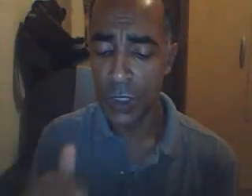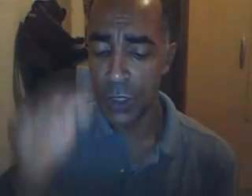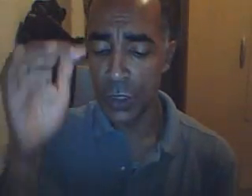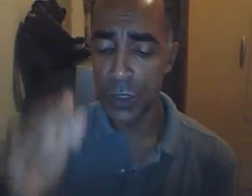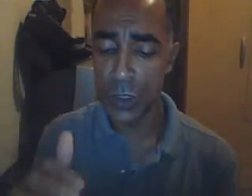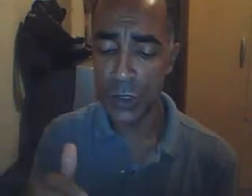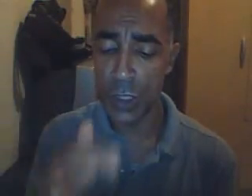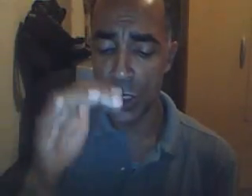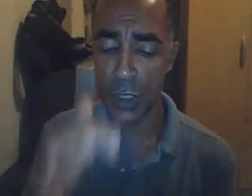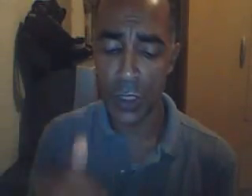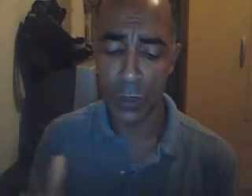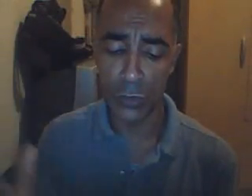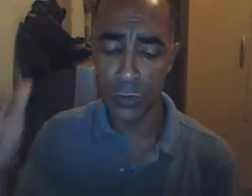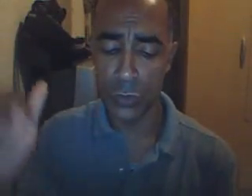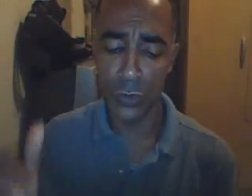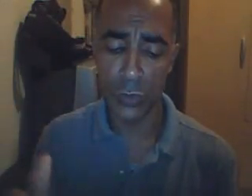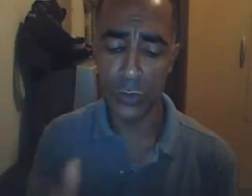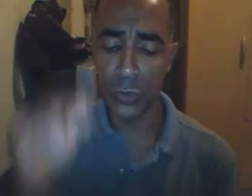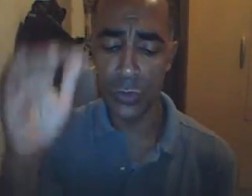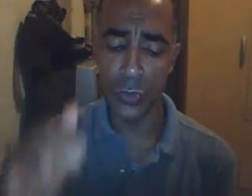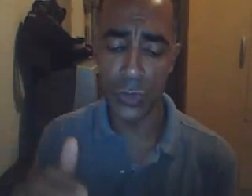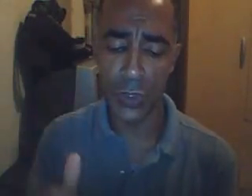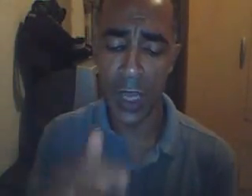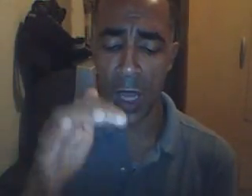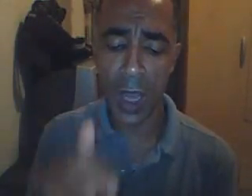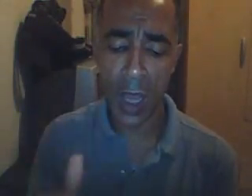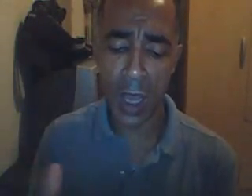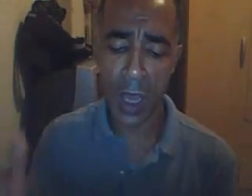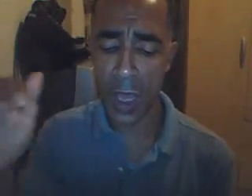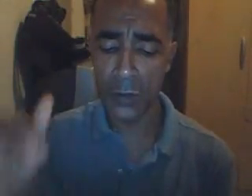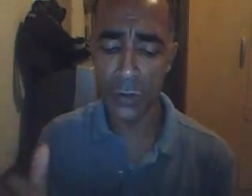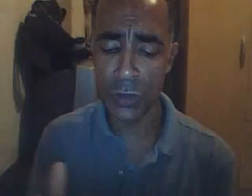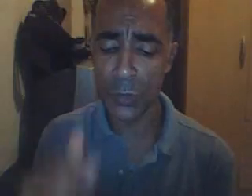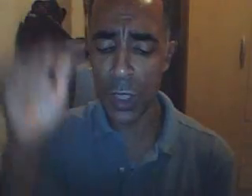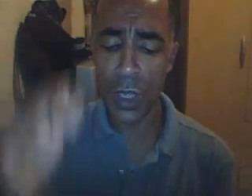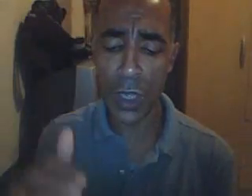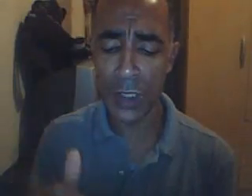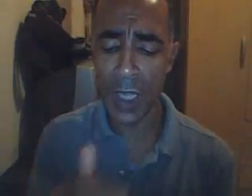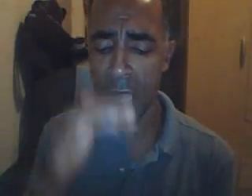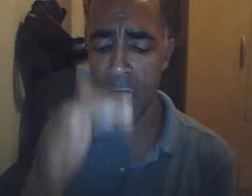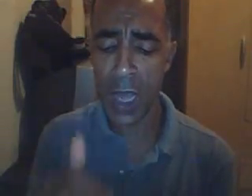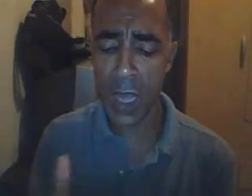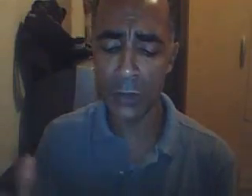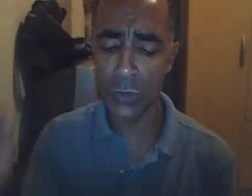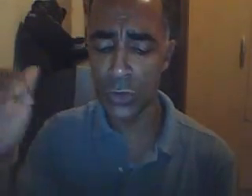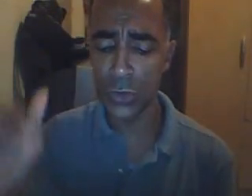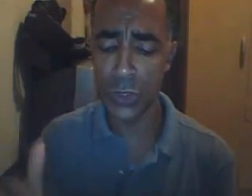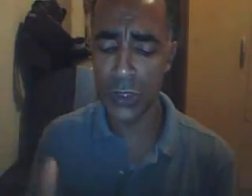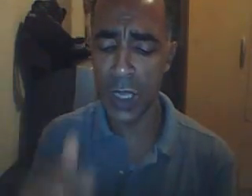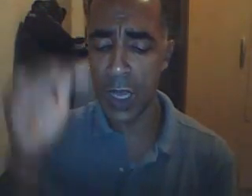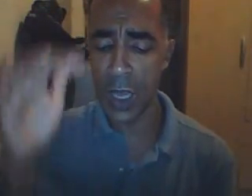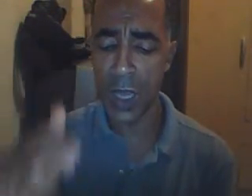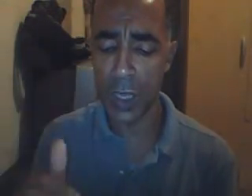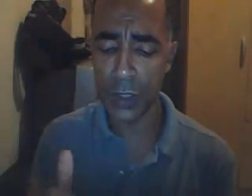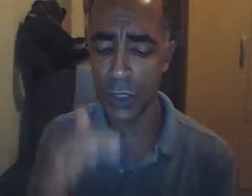e sem os cuidados, mandando daqui.